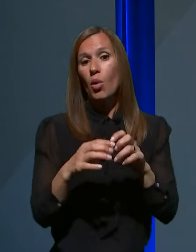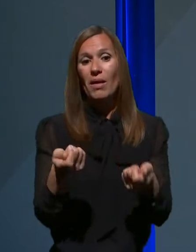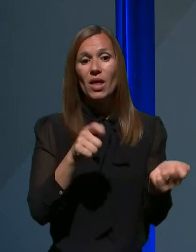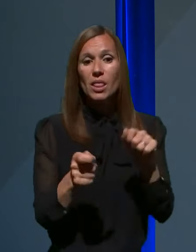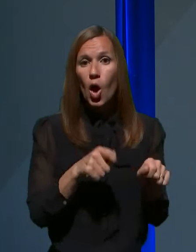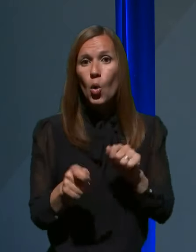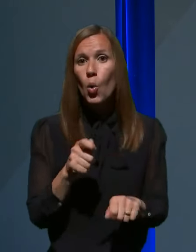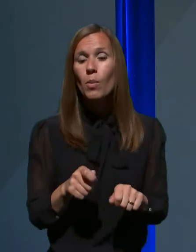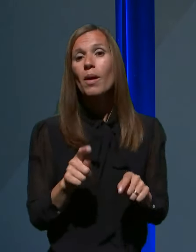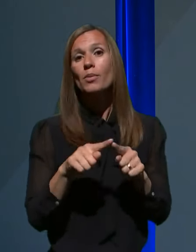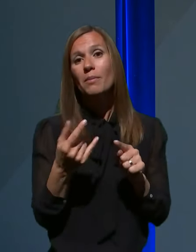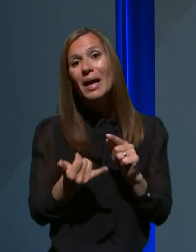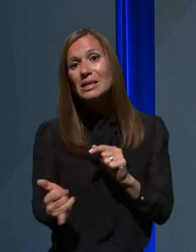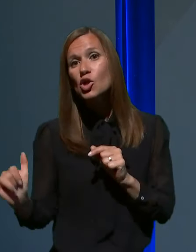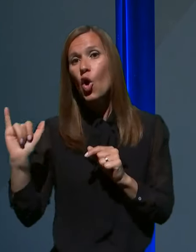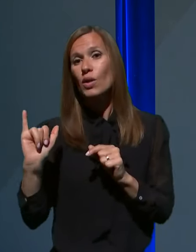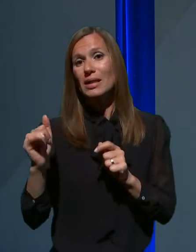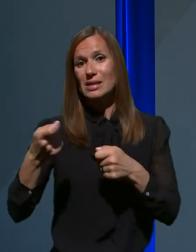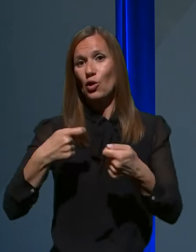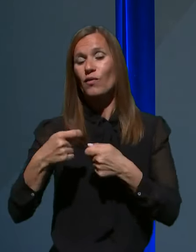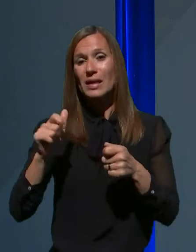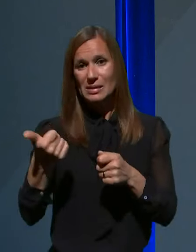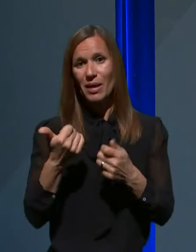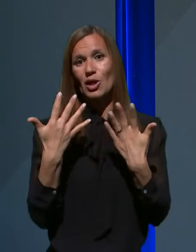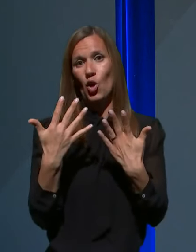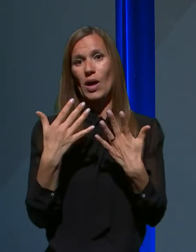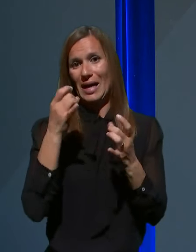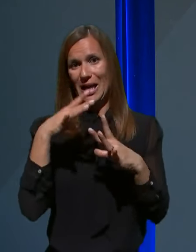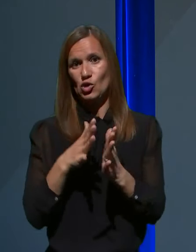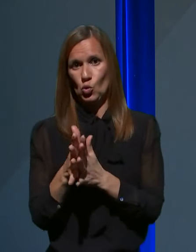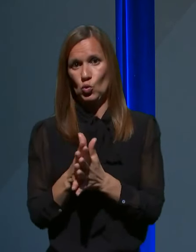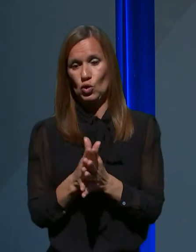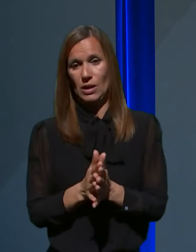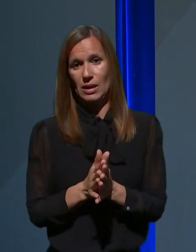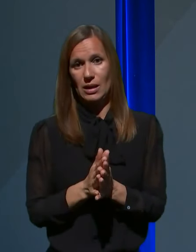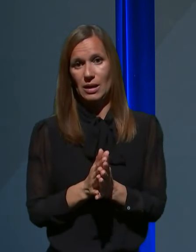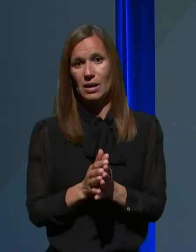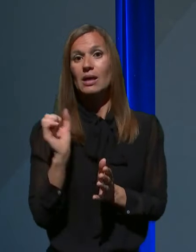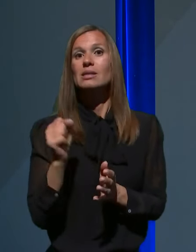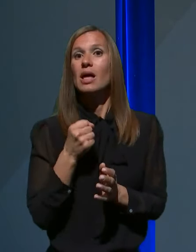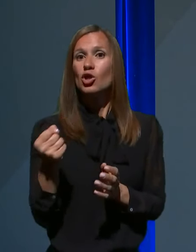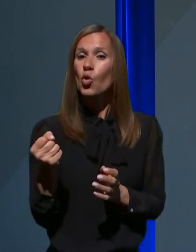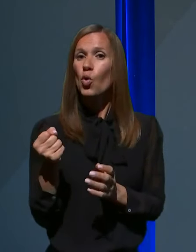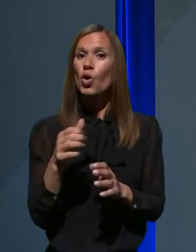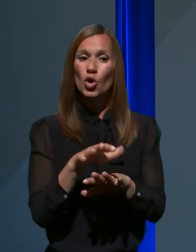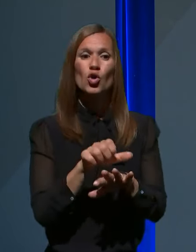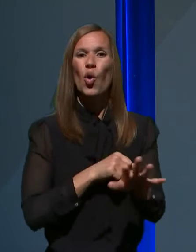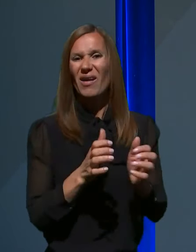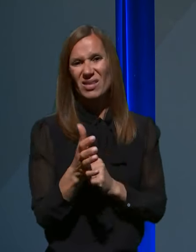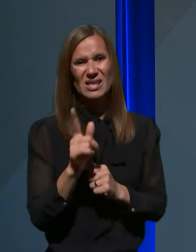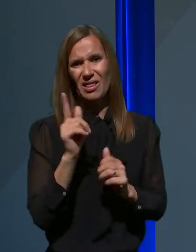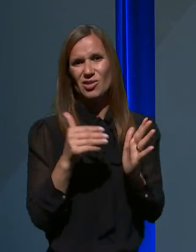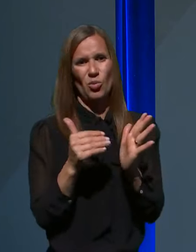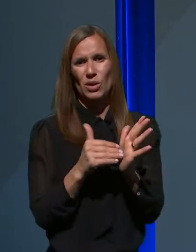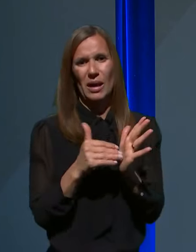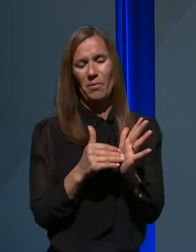in ob izhoda iz trgovine ponovno roke razkužiti. In zato, sveda, rokavice niso potrebne